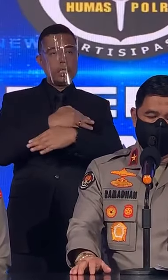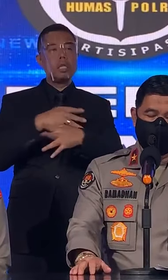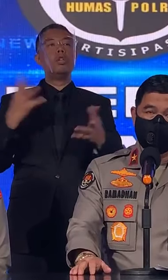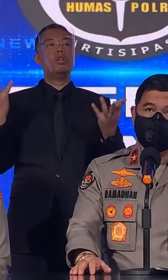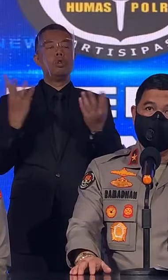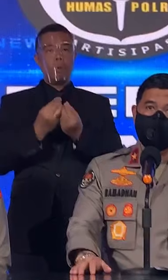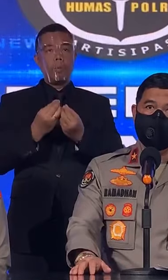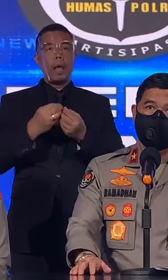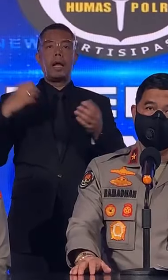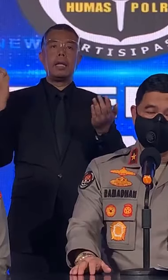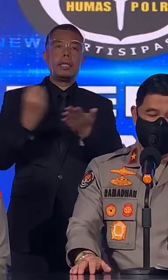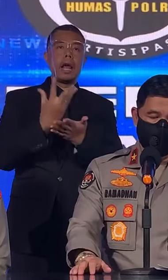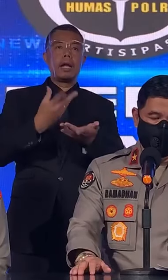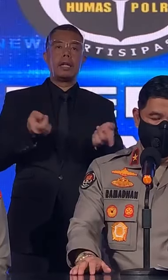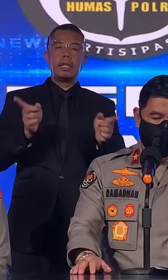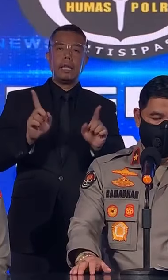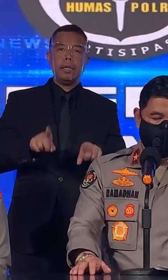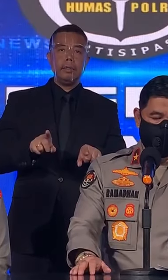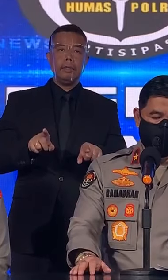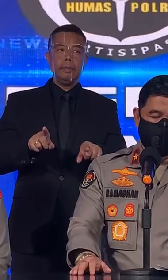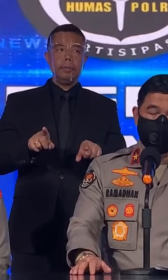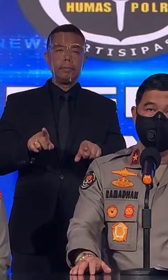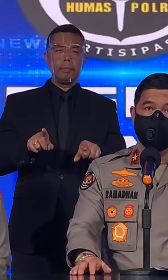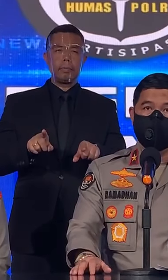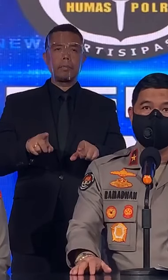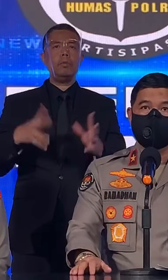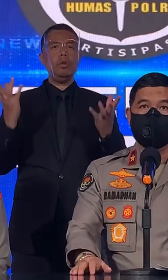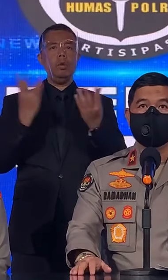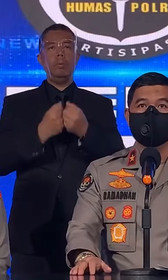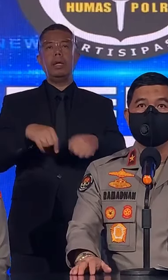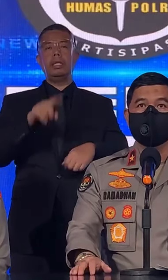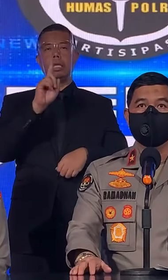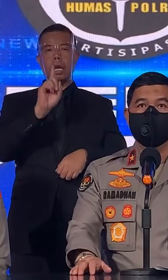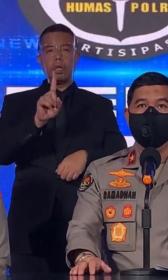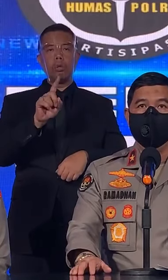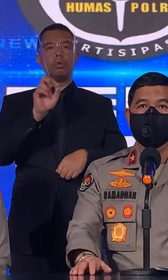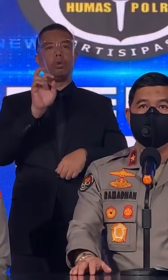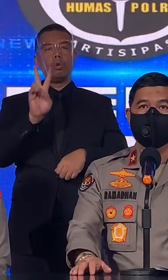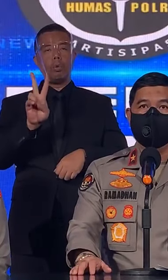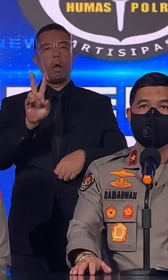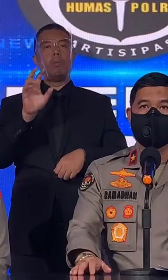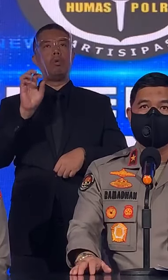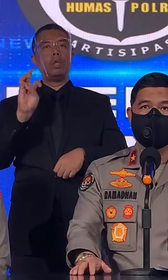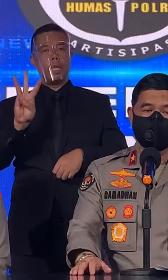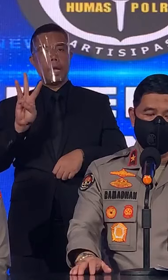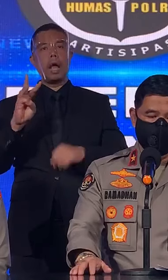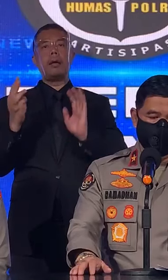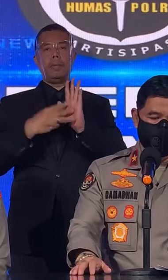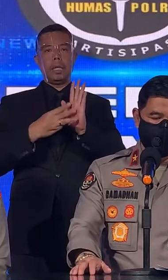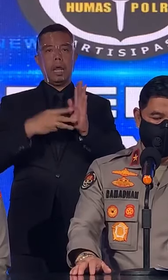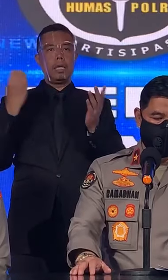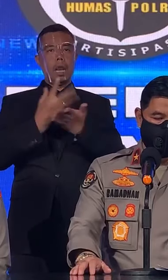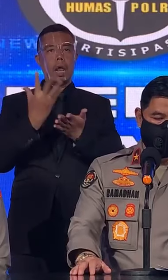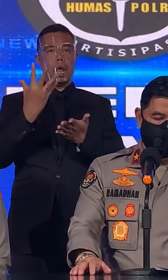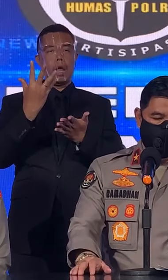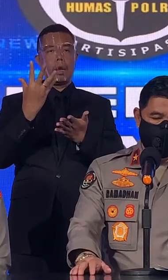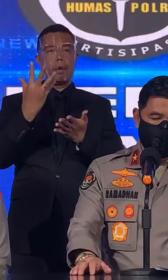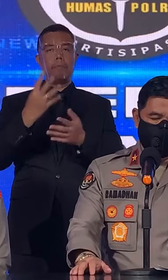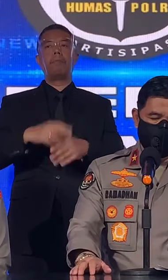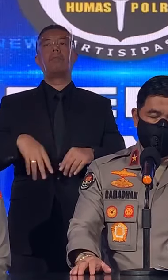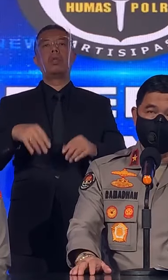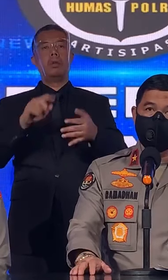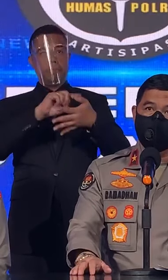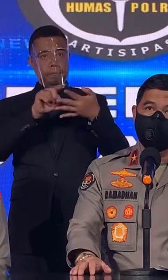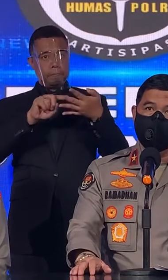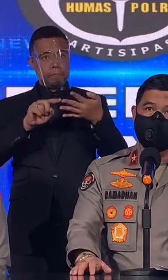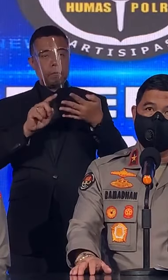kecelakaan yang terjadi sebanyak 123 kejadian. Dengan